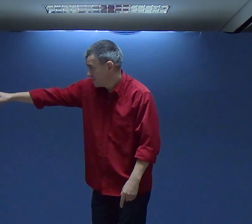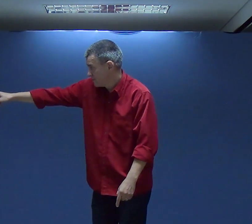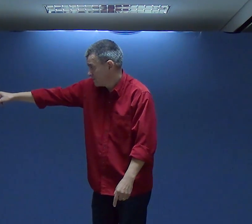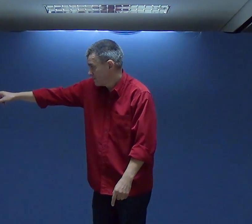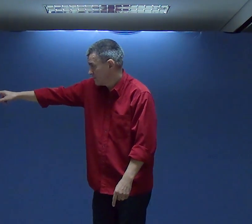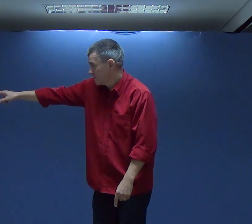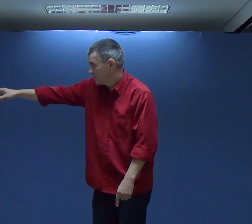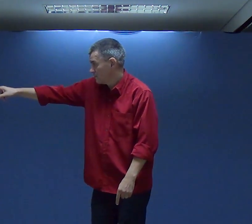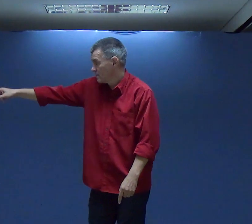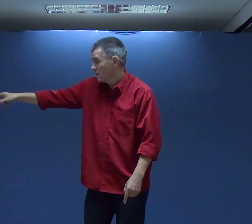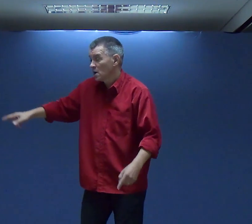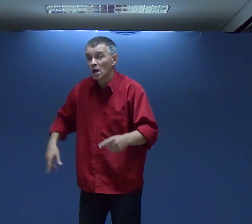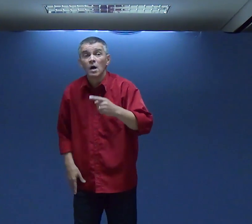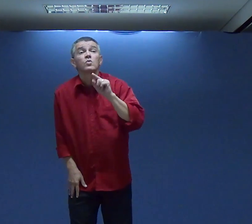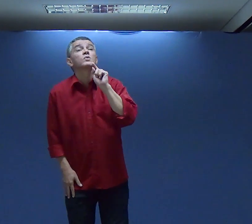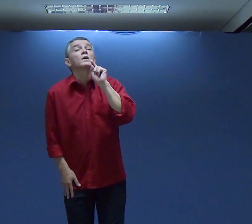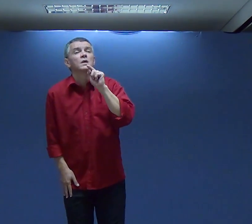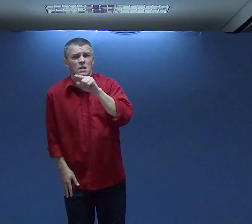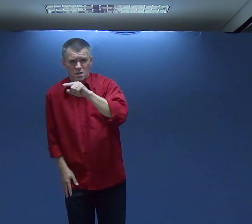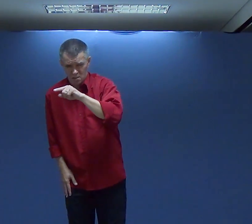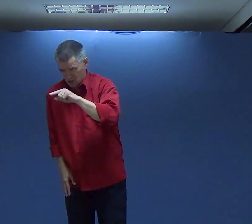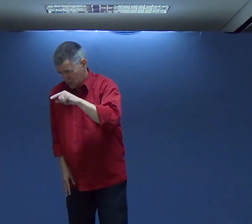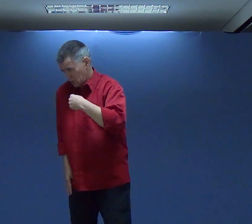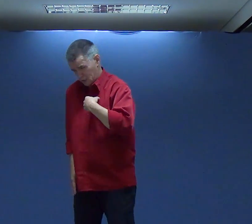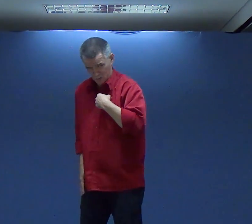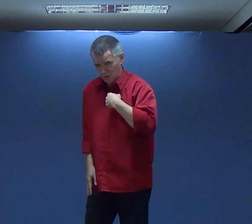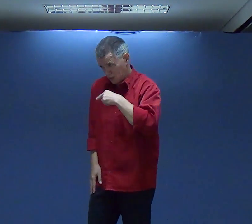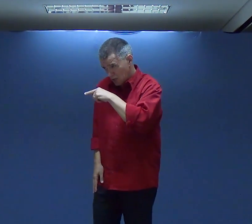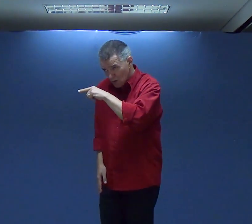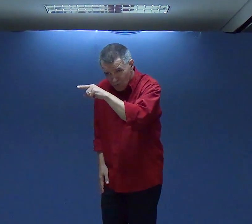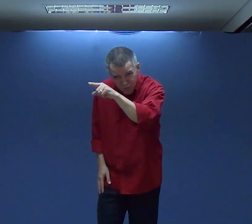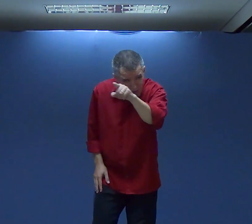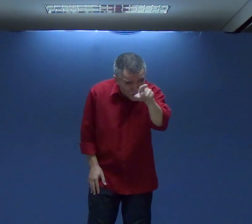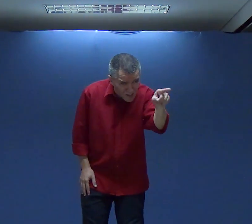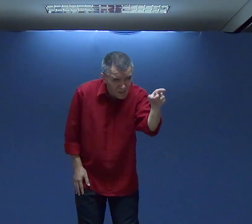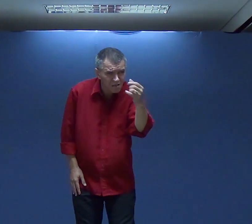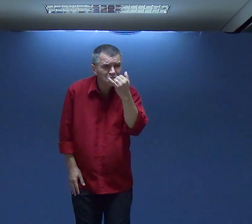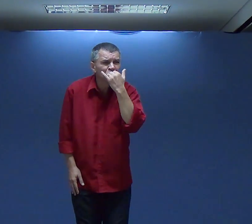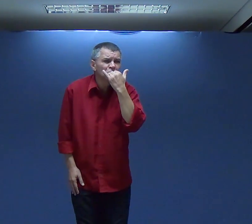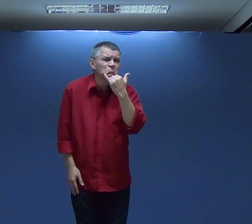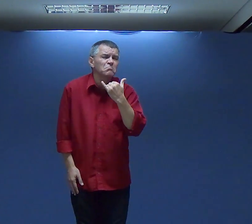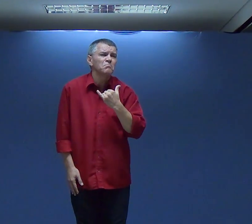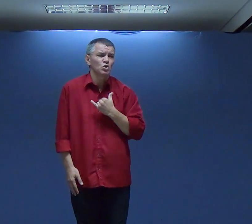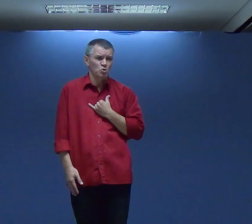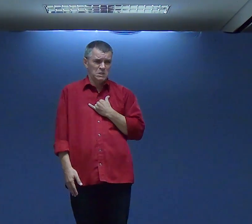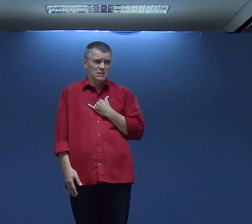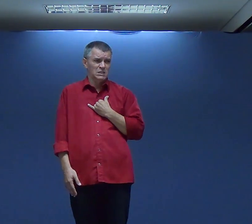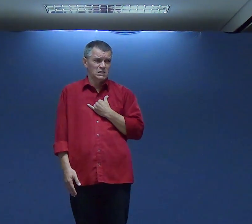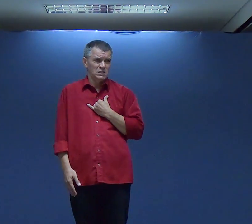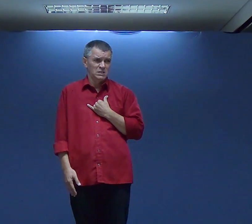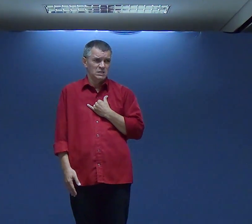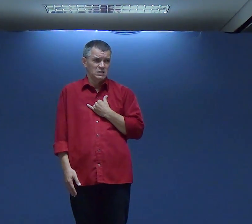Veja Você Você Me Perdoa